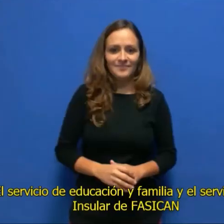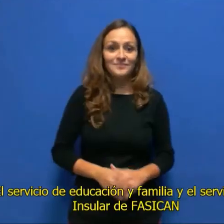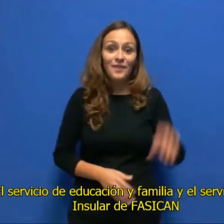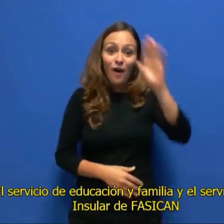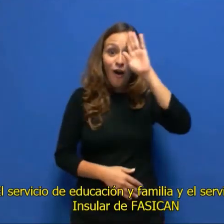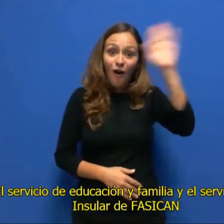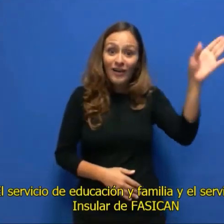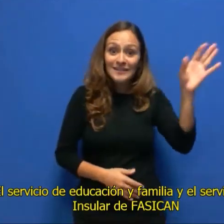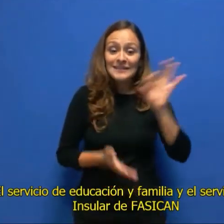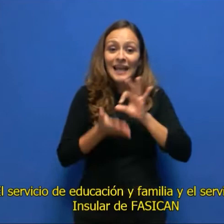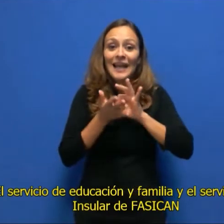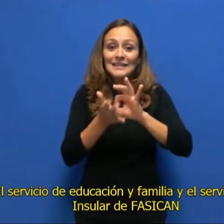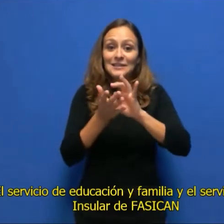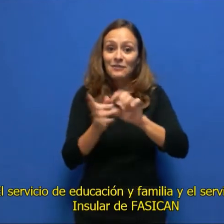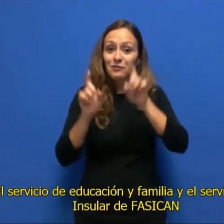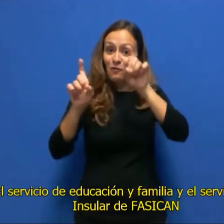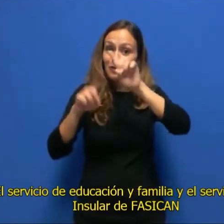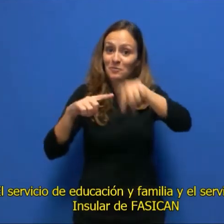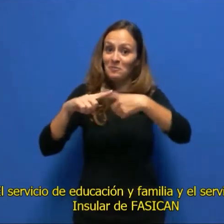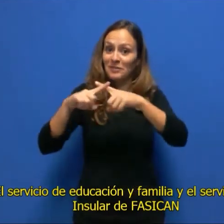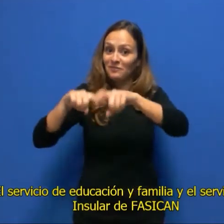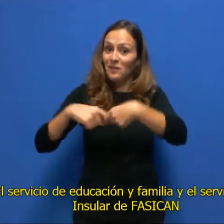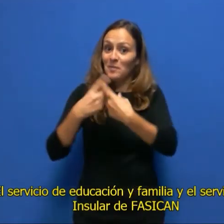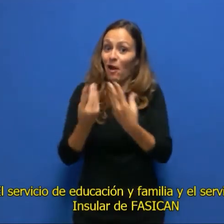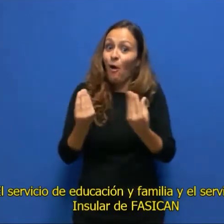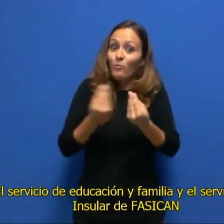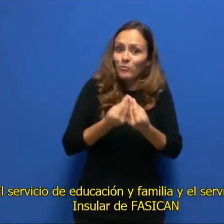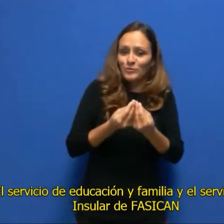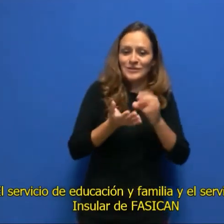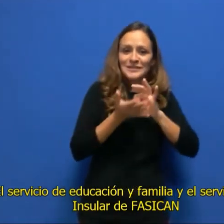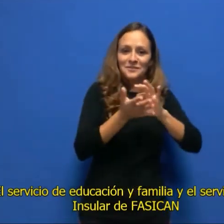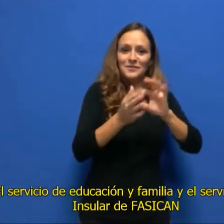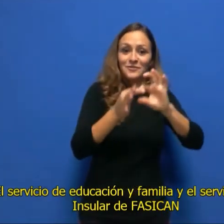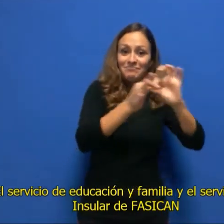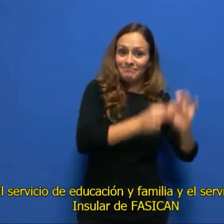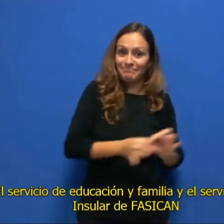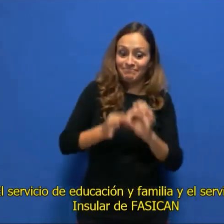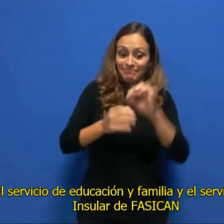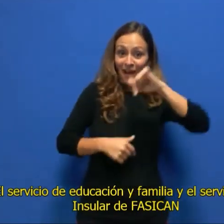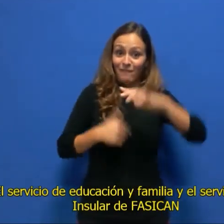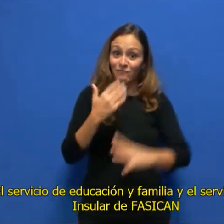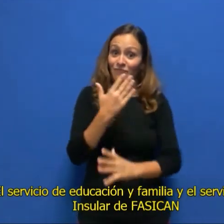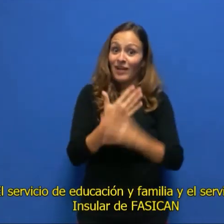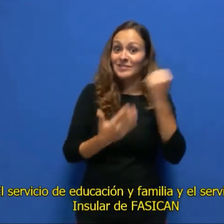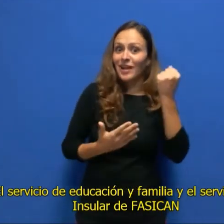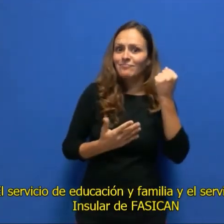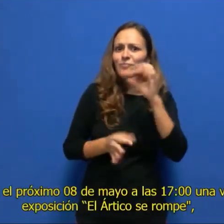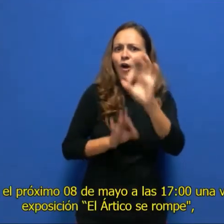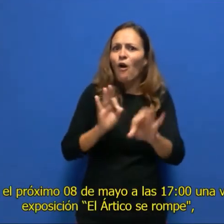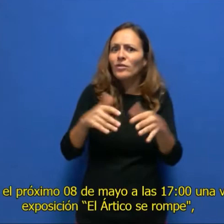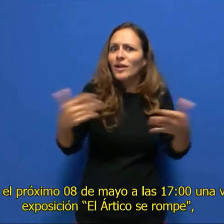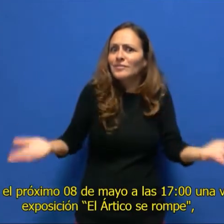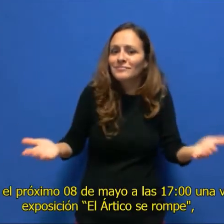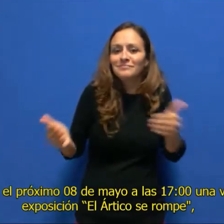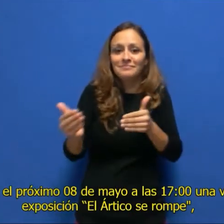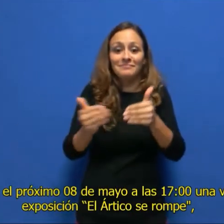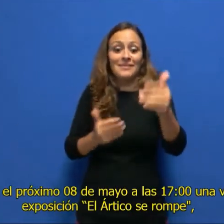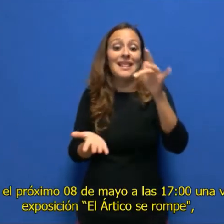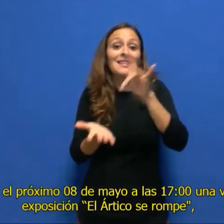Hola, el Servicio de Educación y Familia y el Servicio de la Niña Insular de Fasicán organizan el